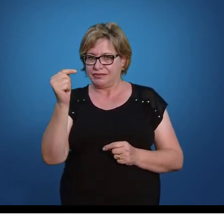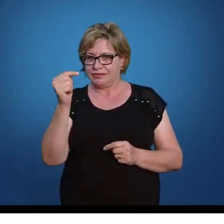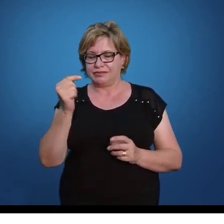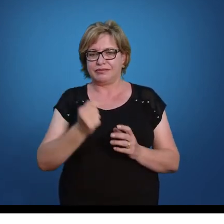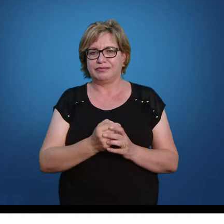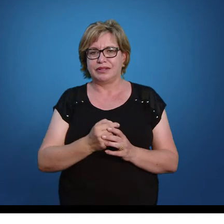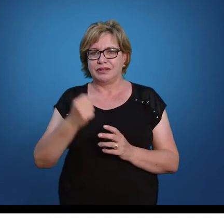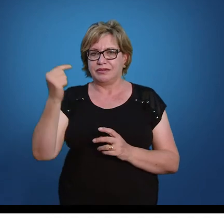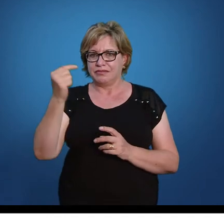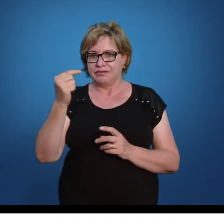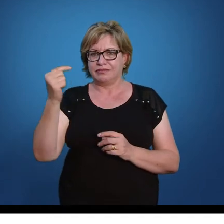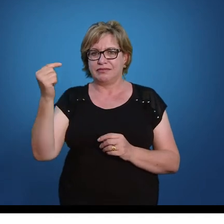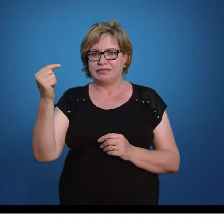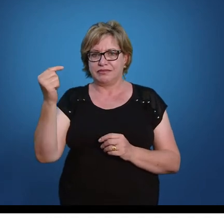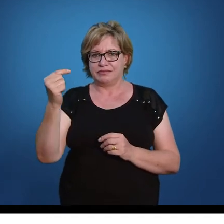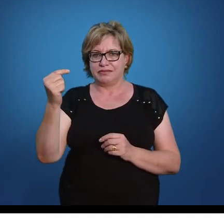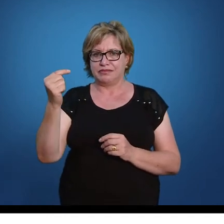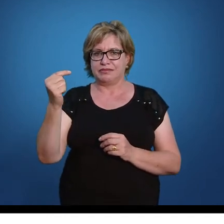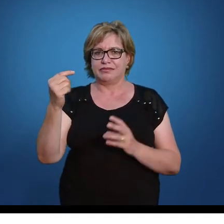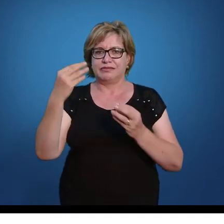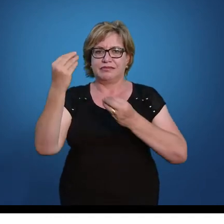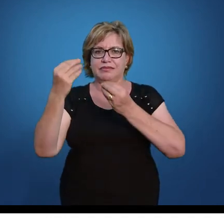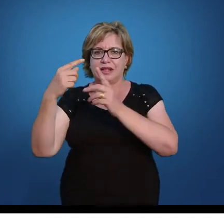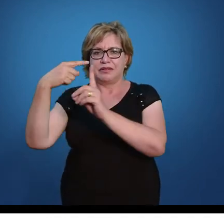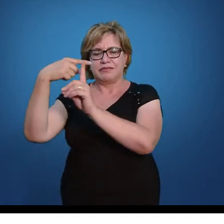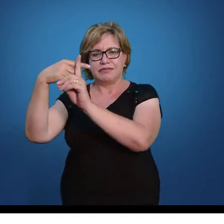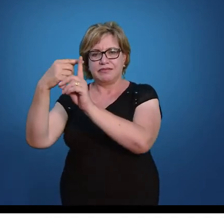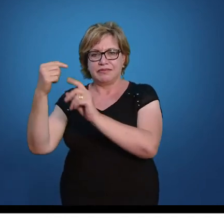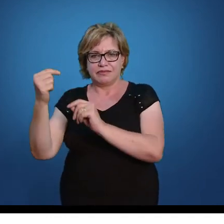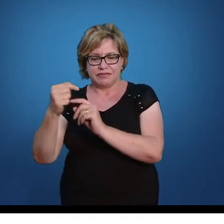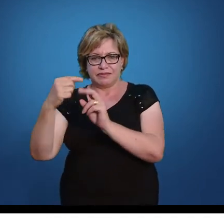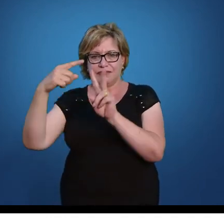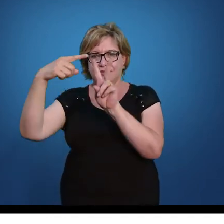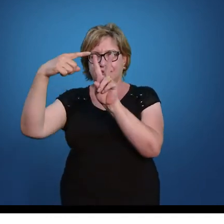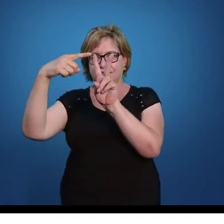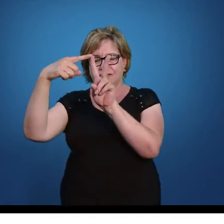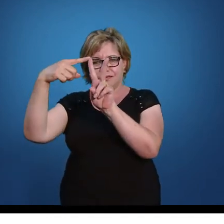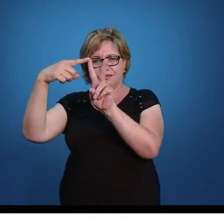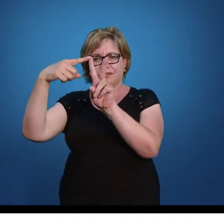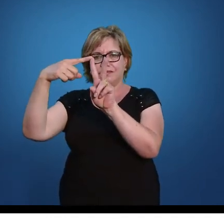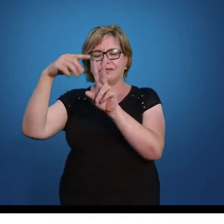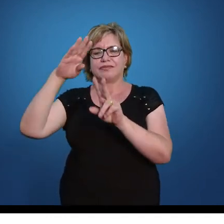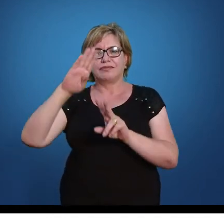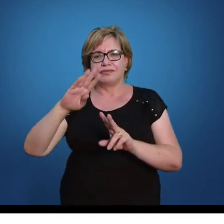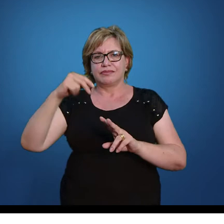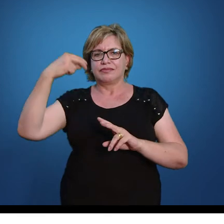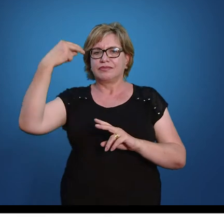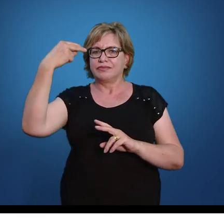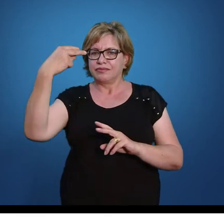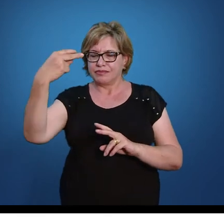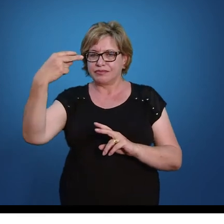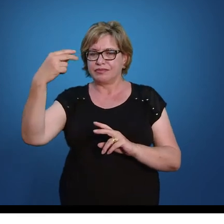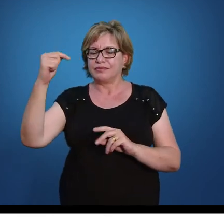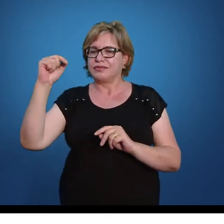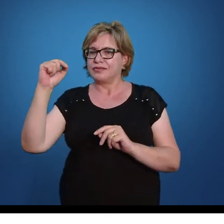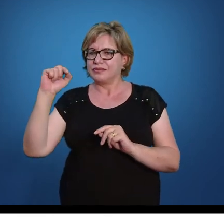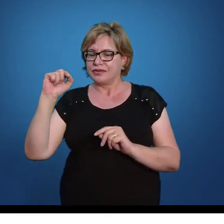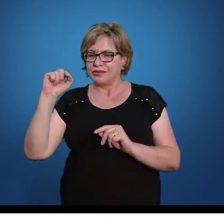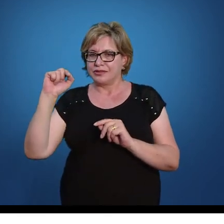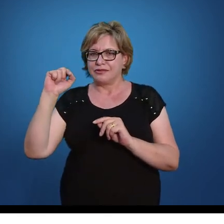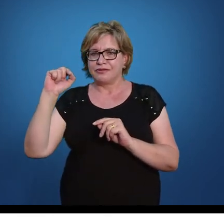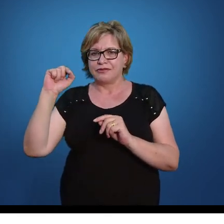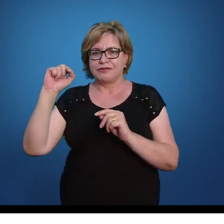esse é o do B. Mais ou menos a raiz de quem? De B ao quadrado menos 4 vezes A